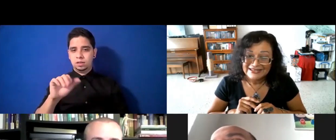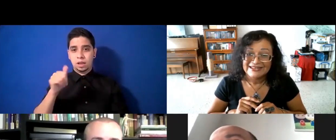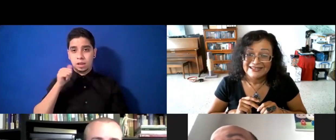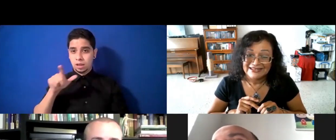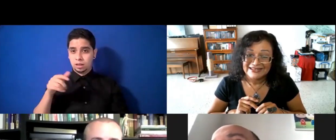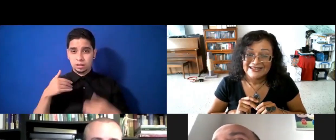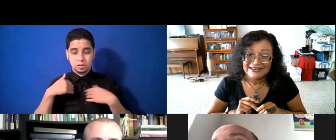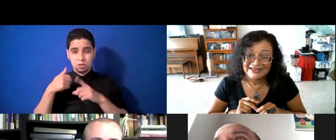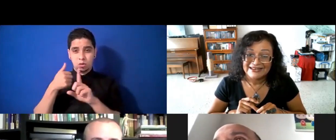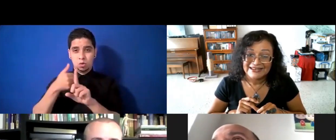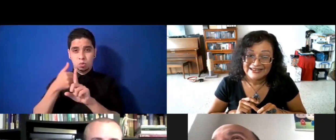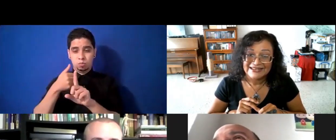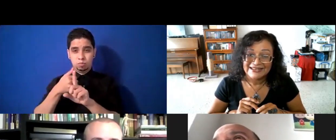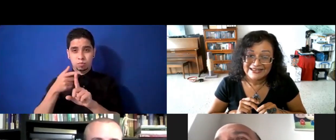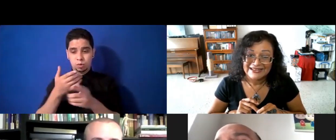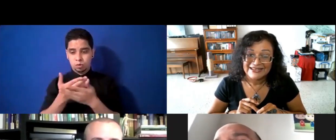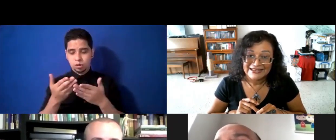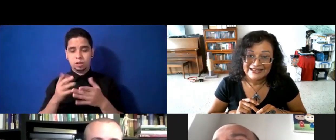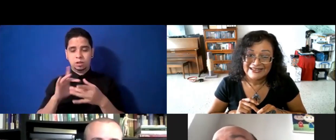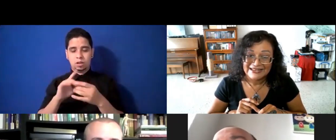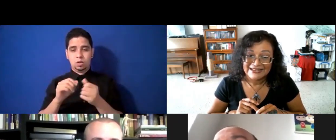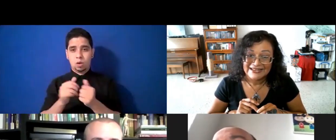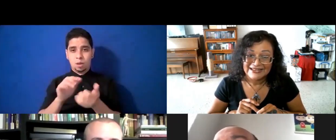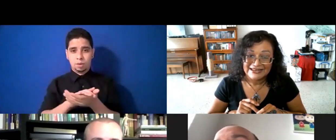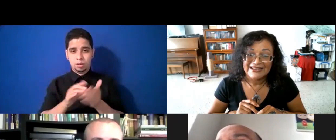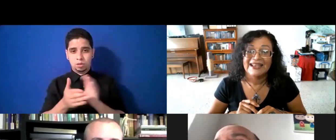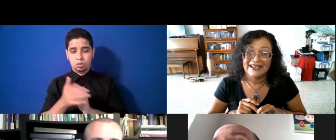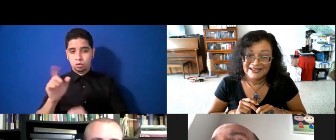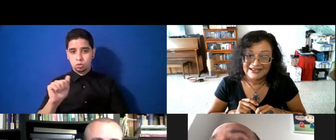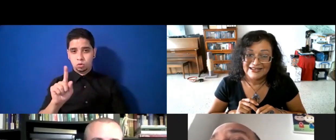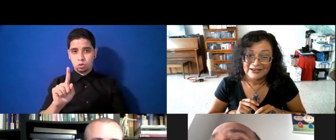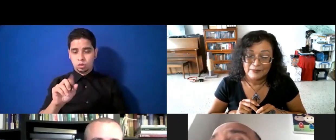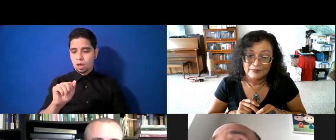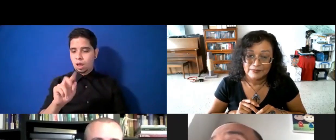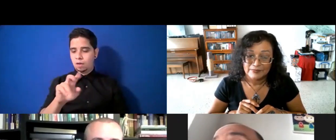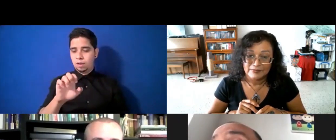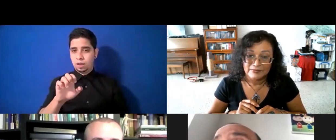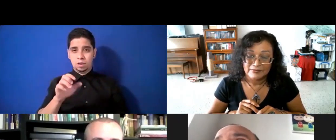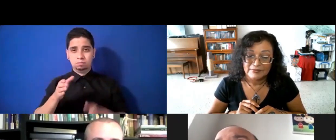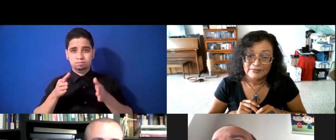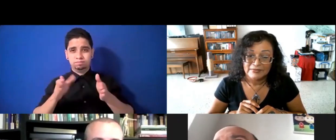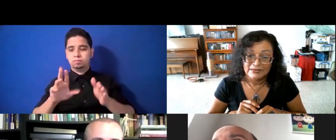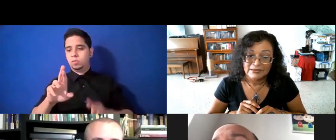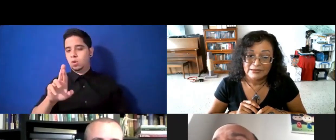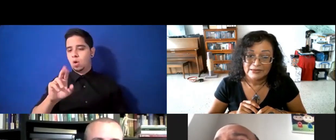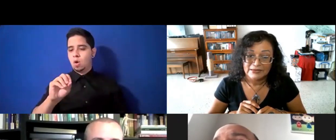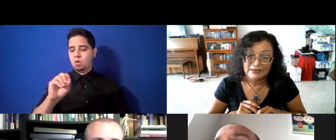hamburgers, y muchas otras cosas, en la avenida Roosevelt, frente a lo que era, él, lo que era, el antiguo Bilbao,